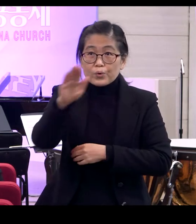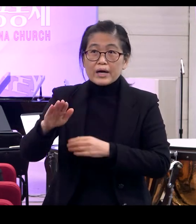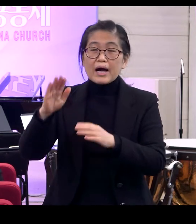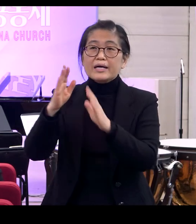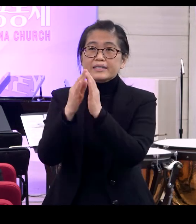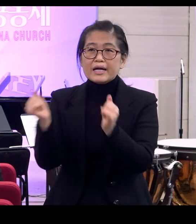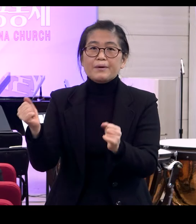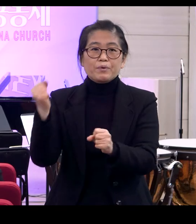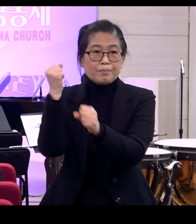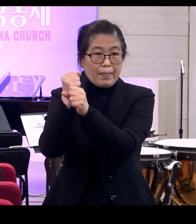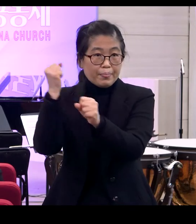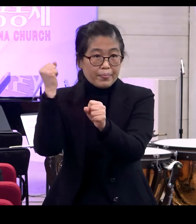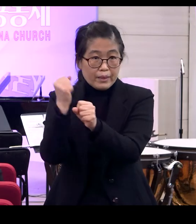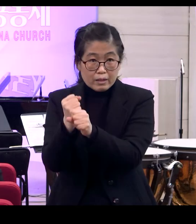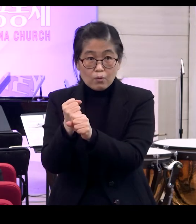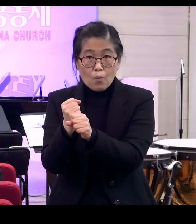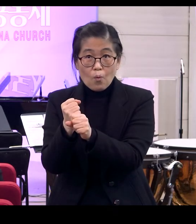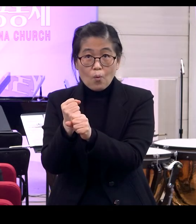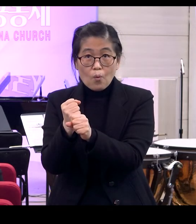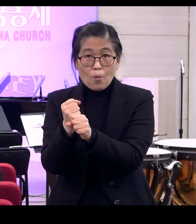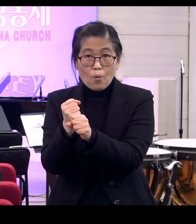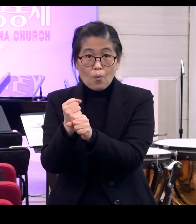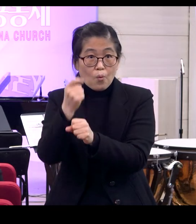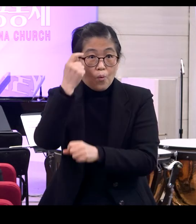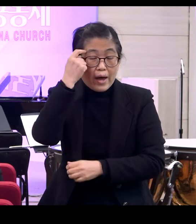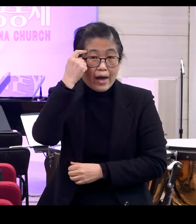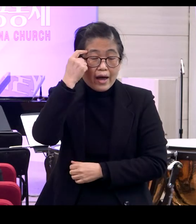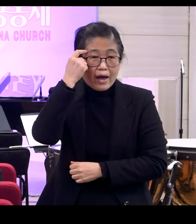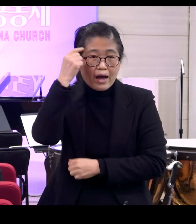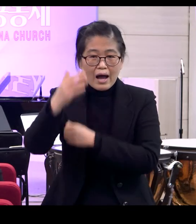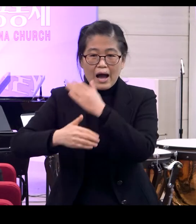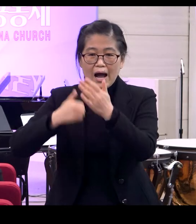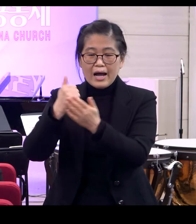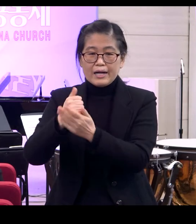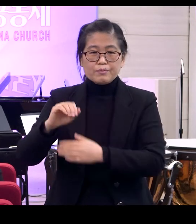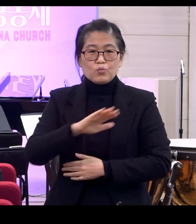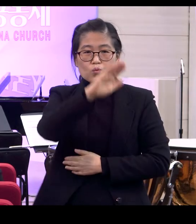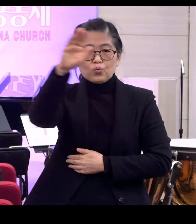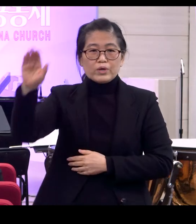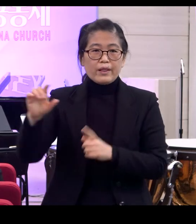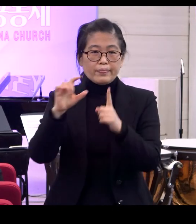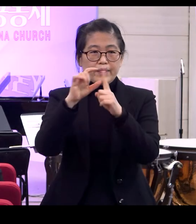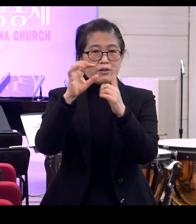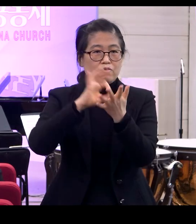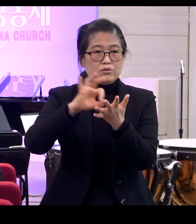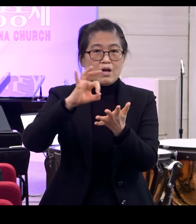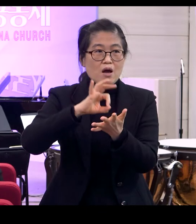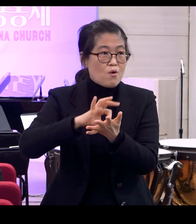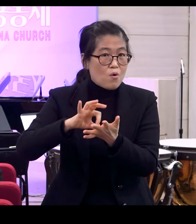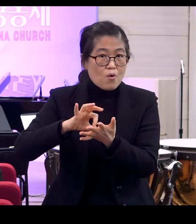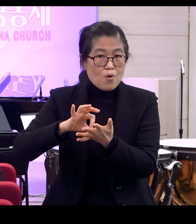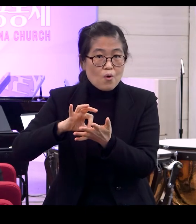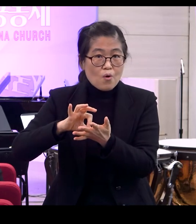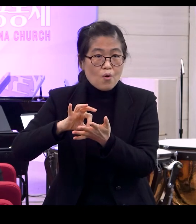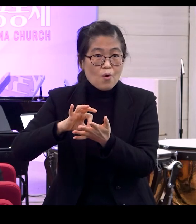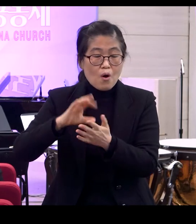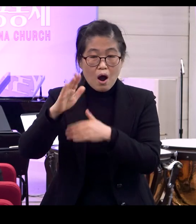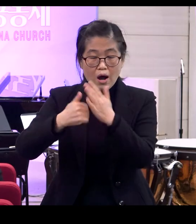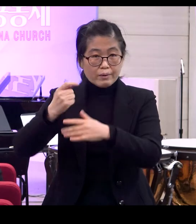사람을 만들고 오라고 했는데 왜 하나님이 우리라는 표현을 쓰고 있습니까 아니 하나님 혼자 아니세요